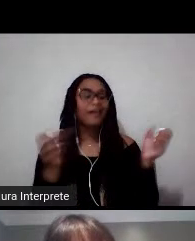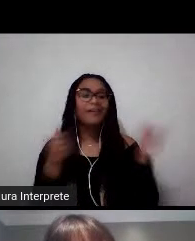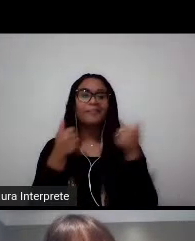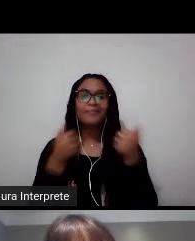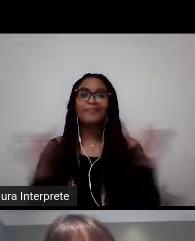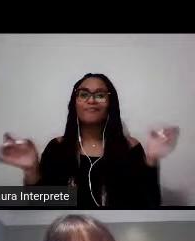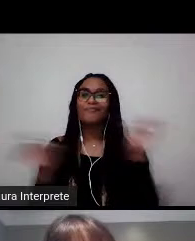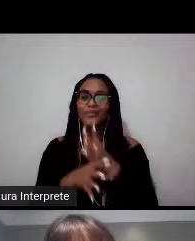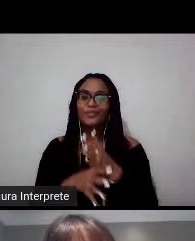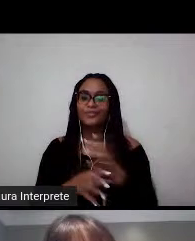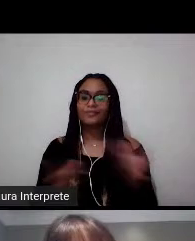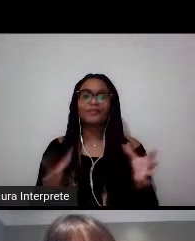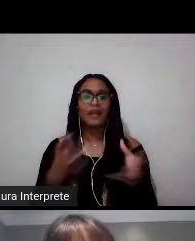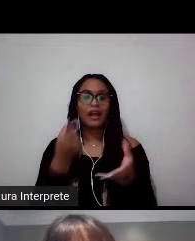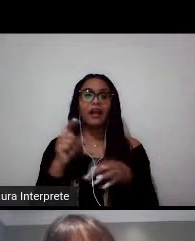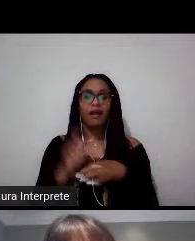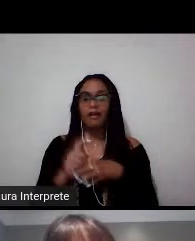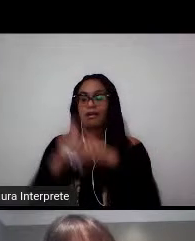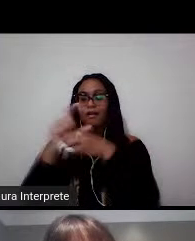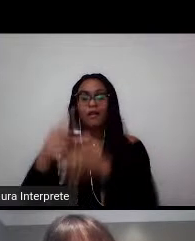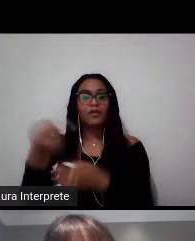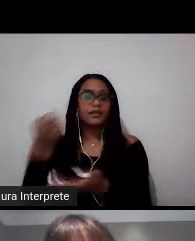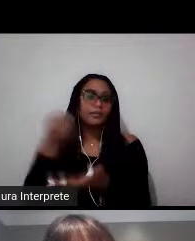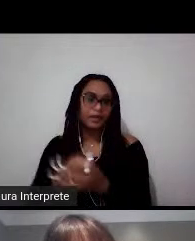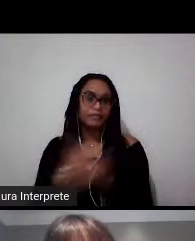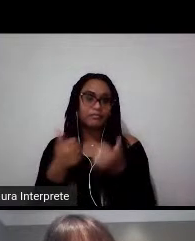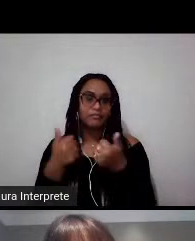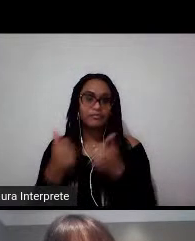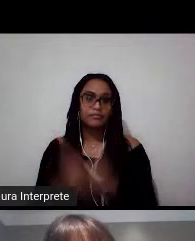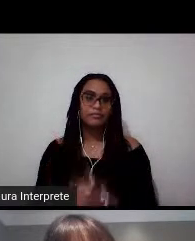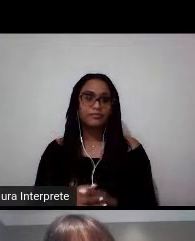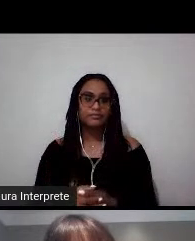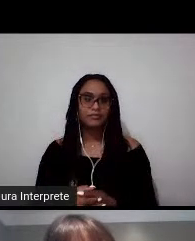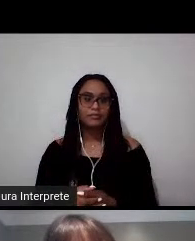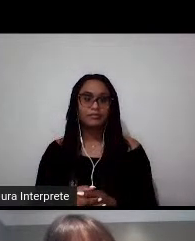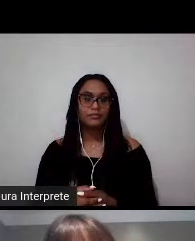Então, isso é muito vantajoso. Pode passar, por favor?